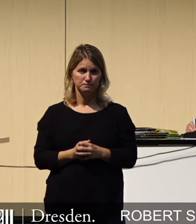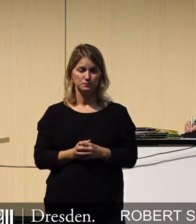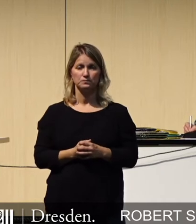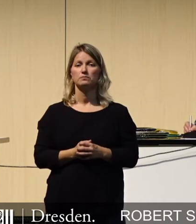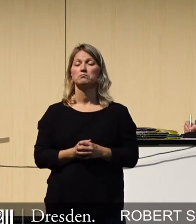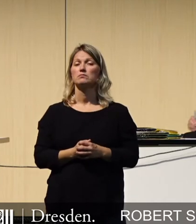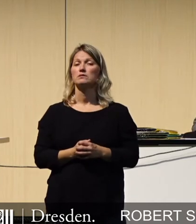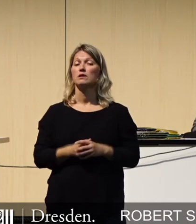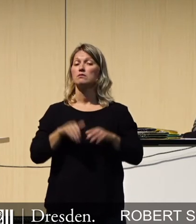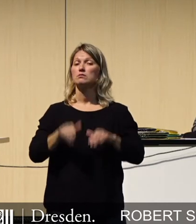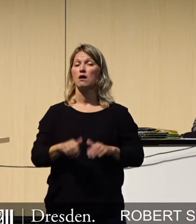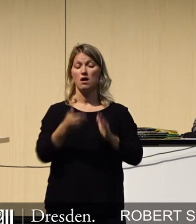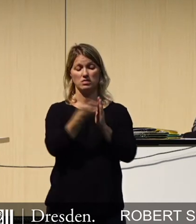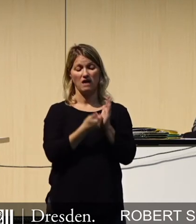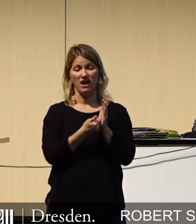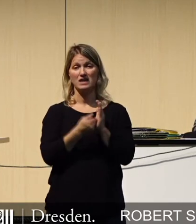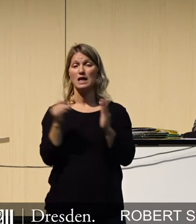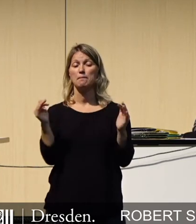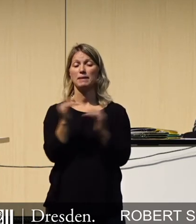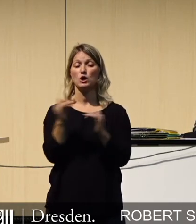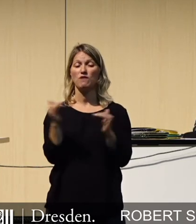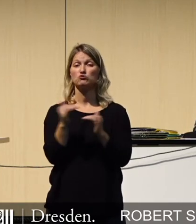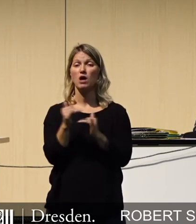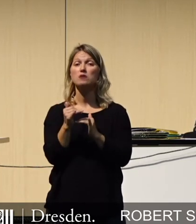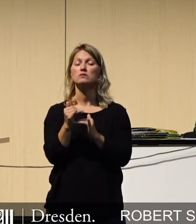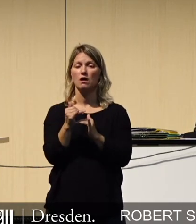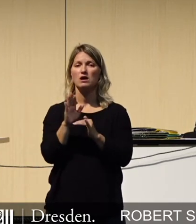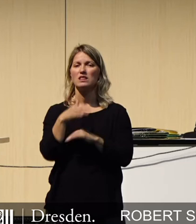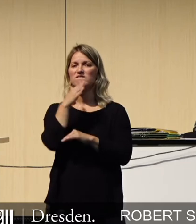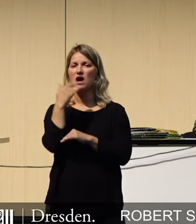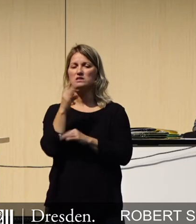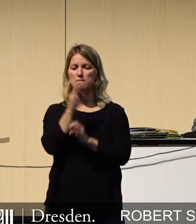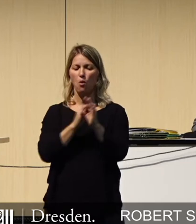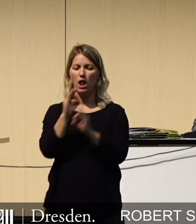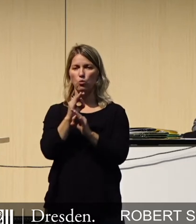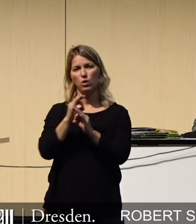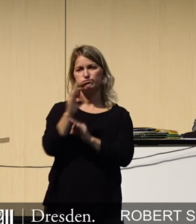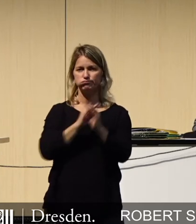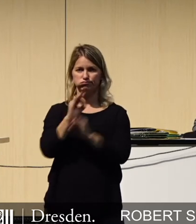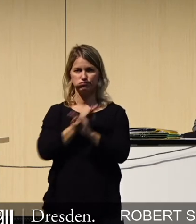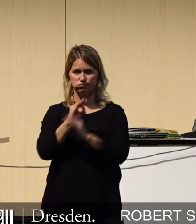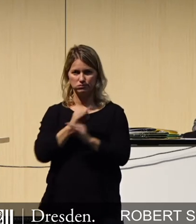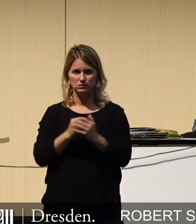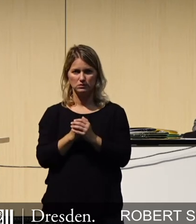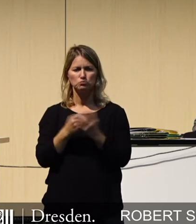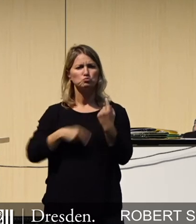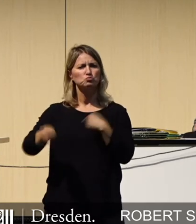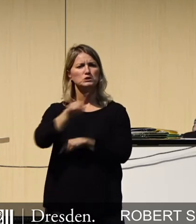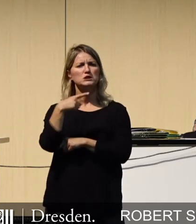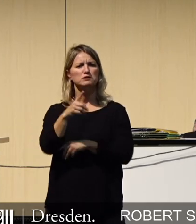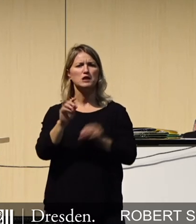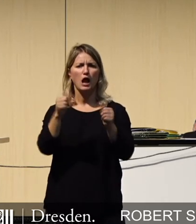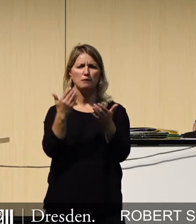Nachgewiesen ist, dass Mikrowellenstrahlung Wassermoleküle in Bewegung setzt. Das hat jeder schon erlebt,